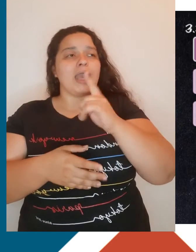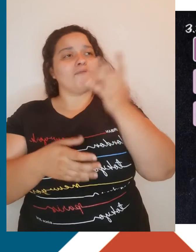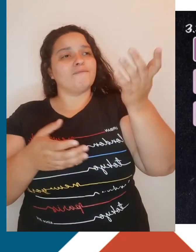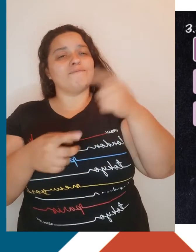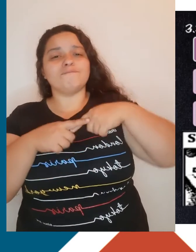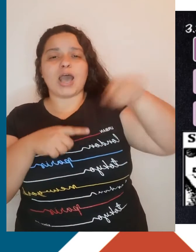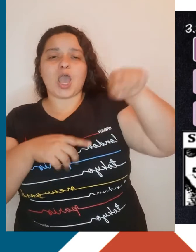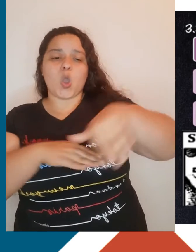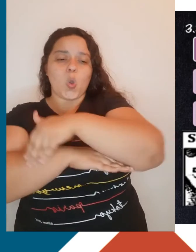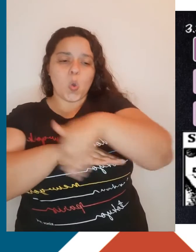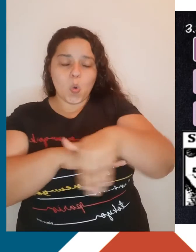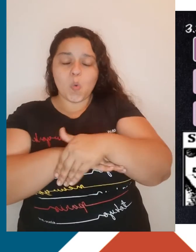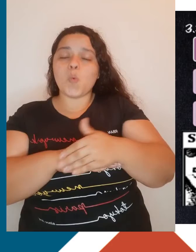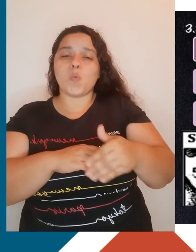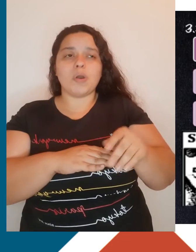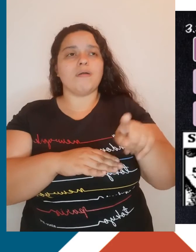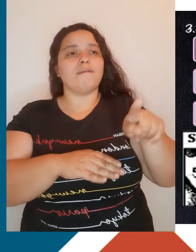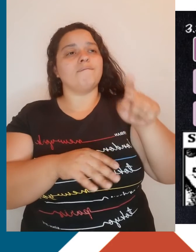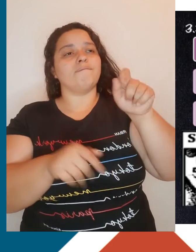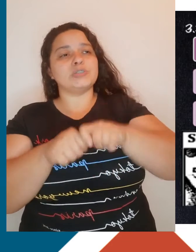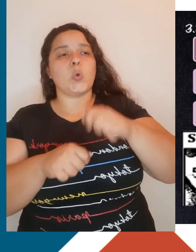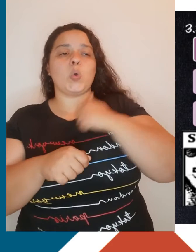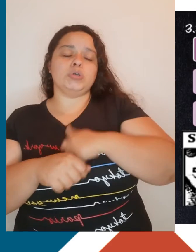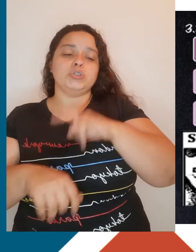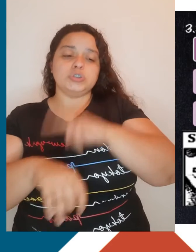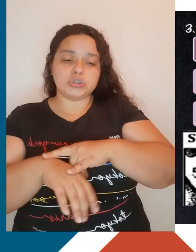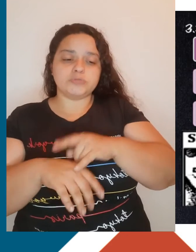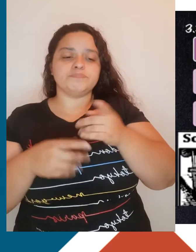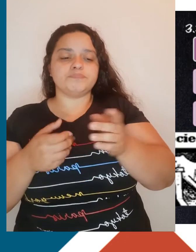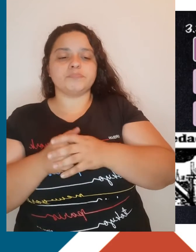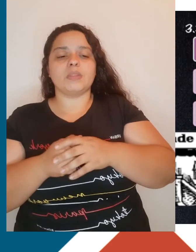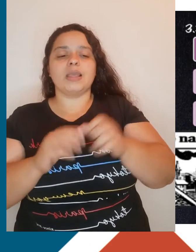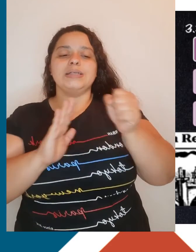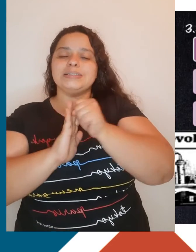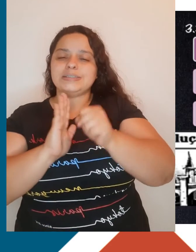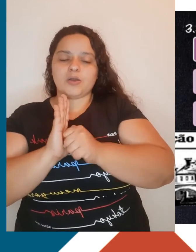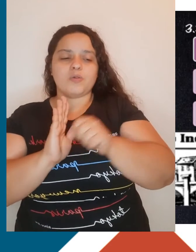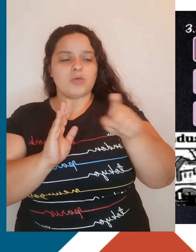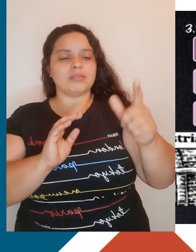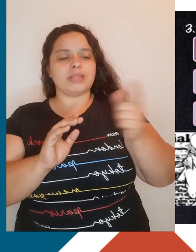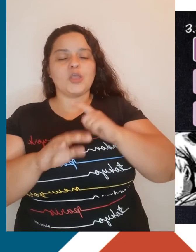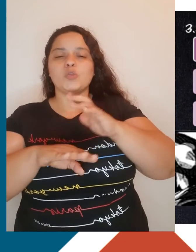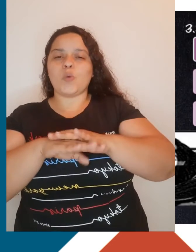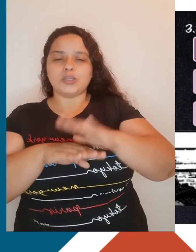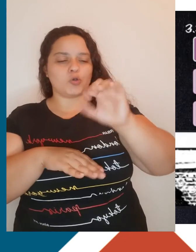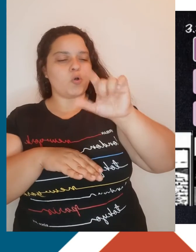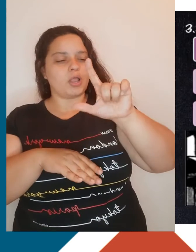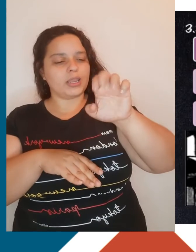séculos XVIII e XIX, como por exemplo o tifo, o cólera, a tuberculose e a varíola. Os